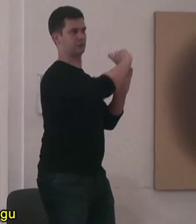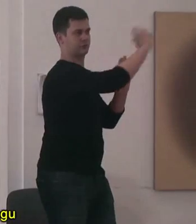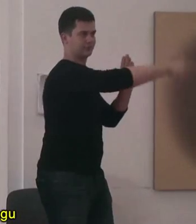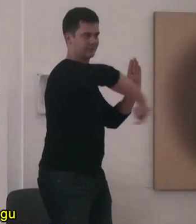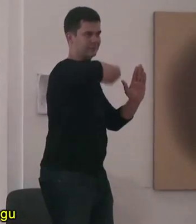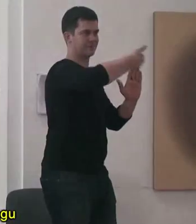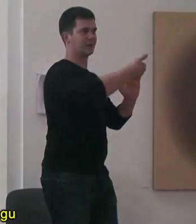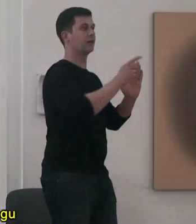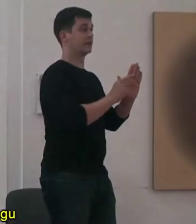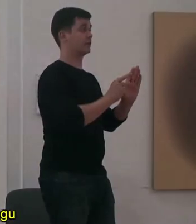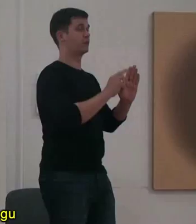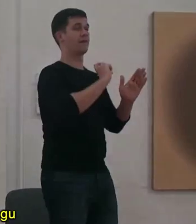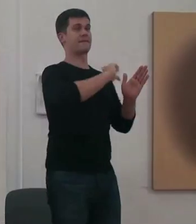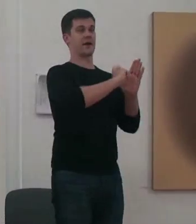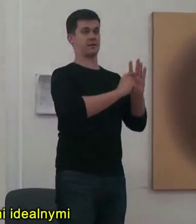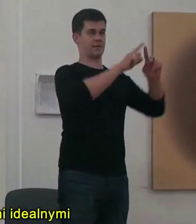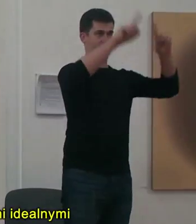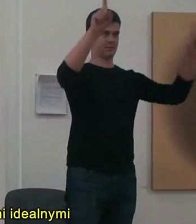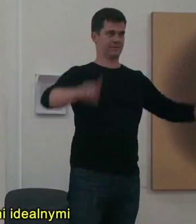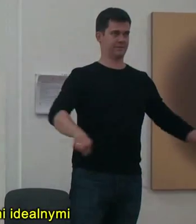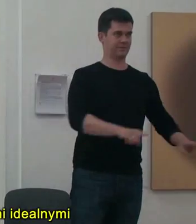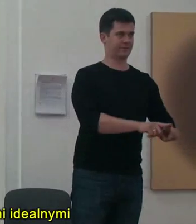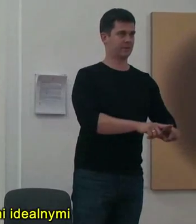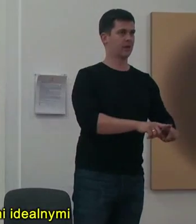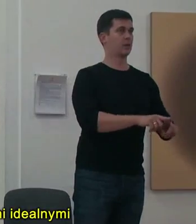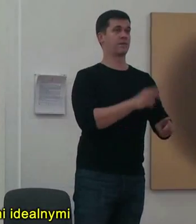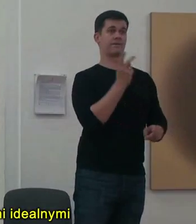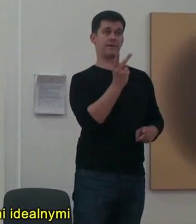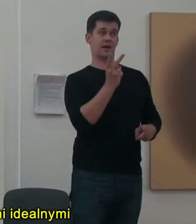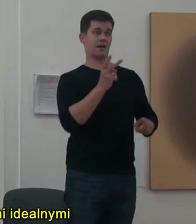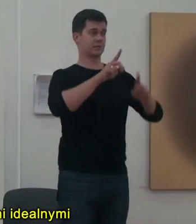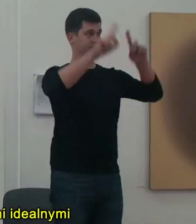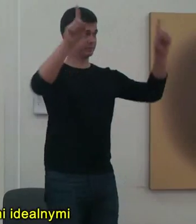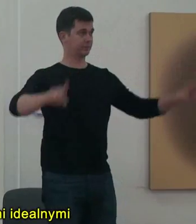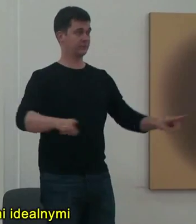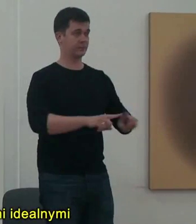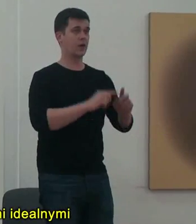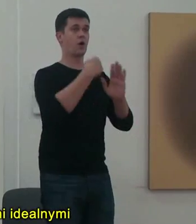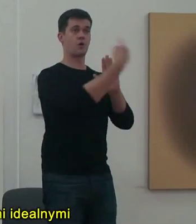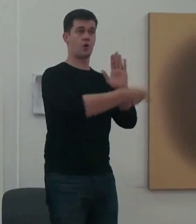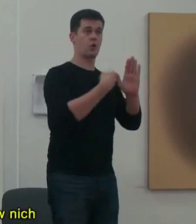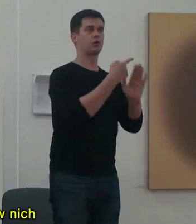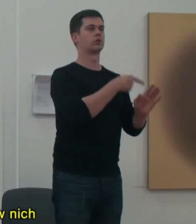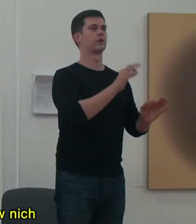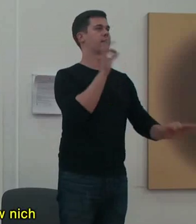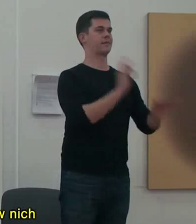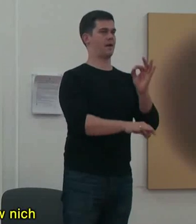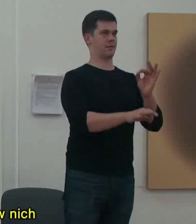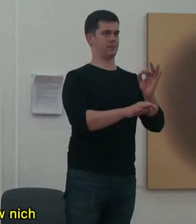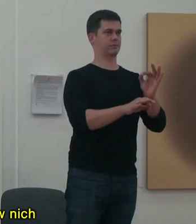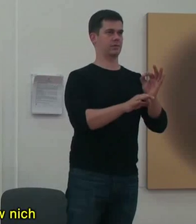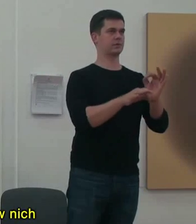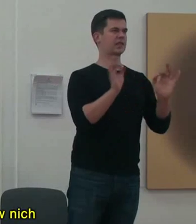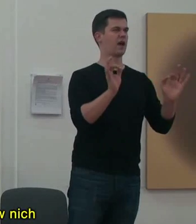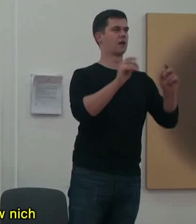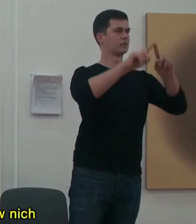użycie formatu jakim jest kwadrat. Obie te figury są figurami idealnymi i to nie bez kozery, bo faktycznie